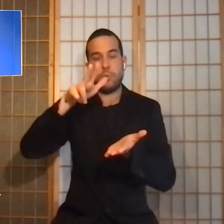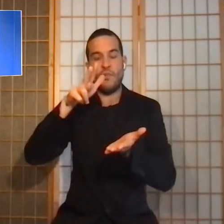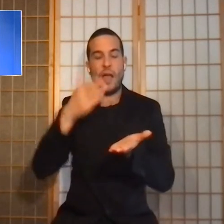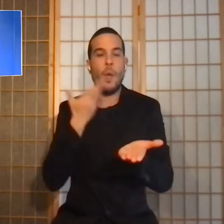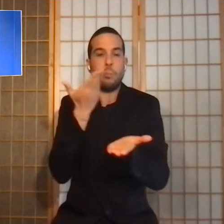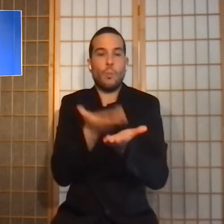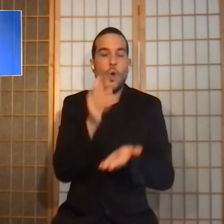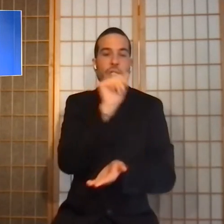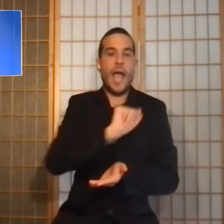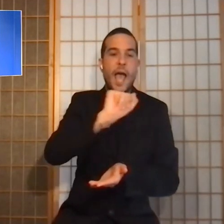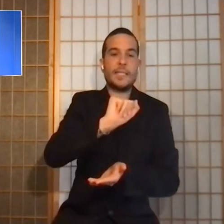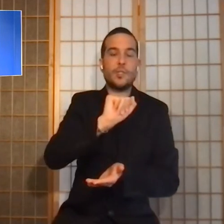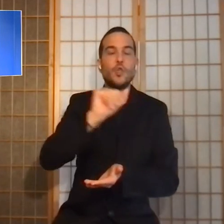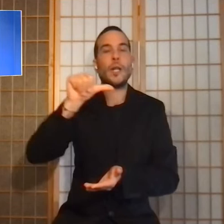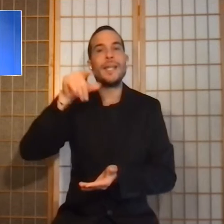Spinelli.